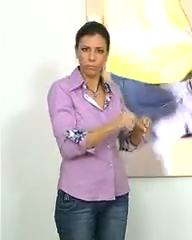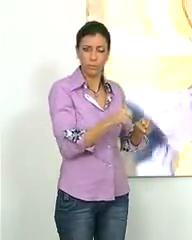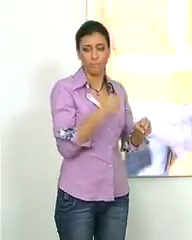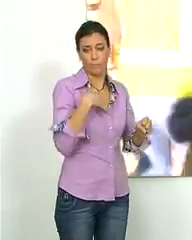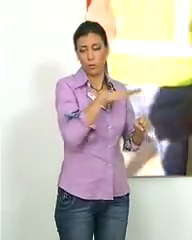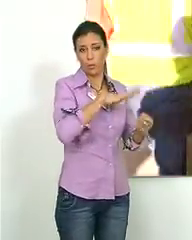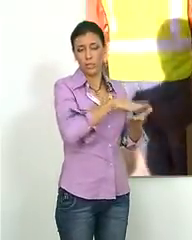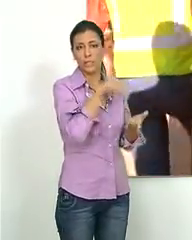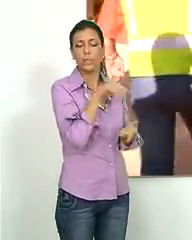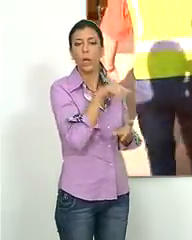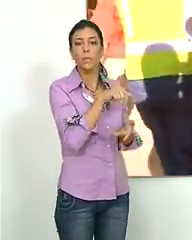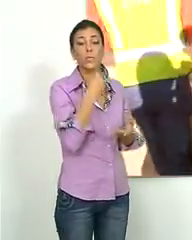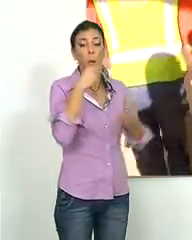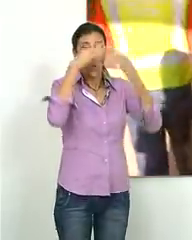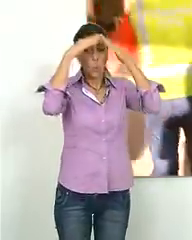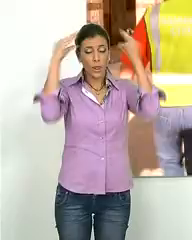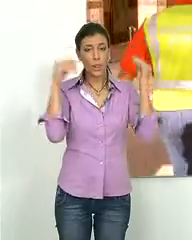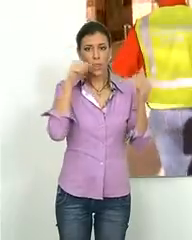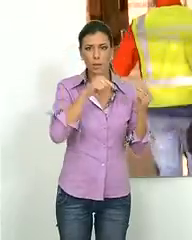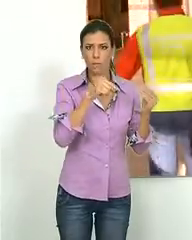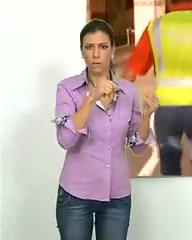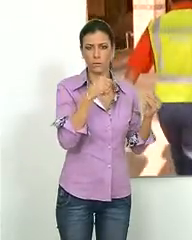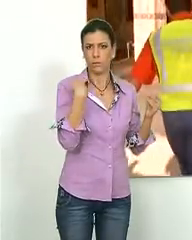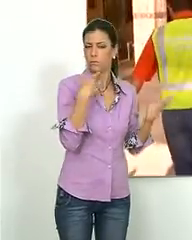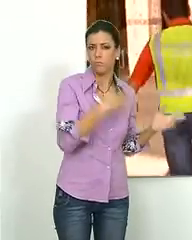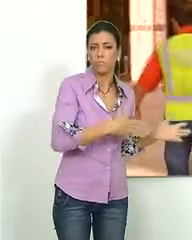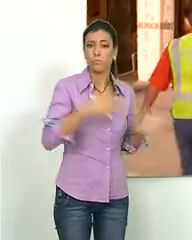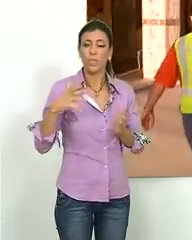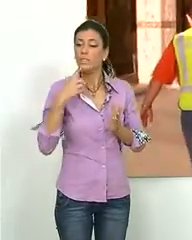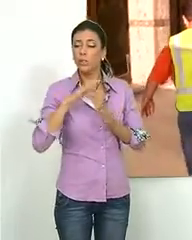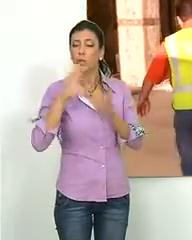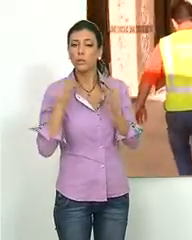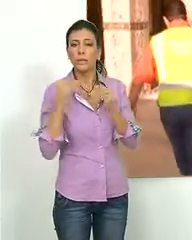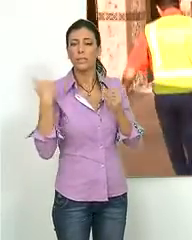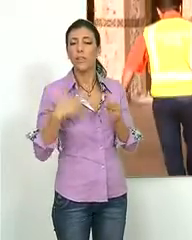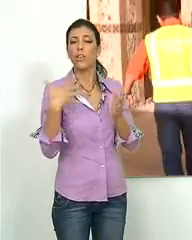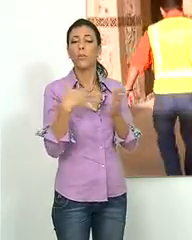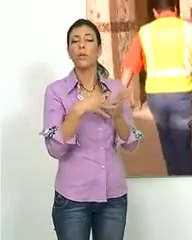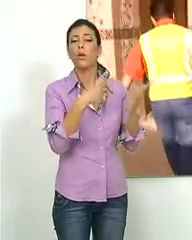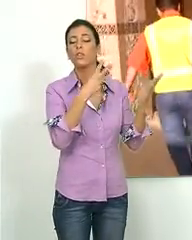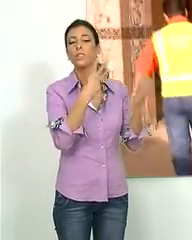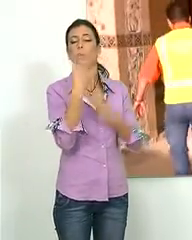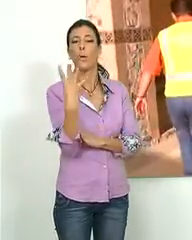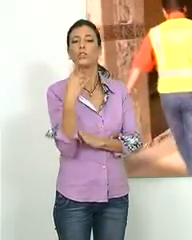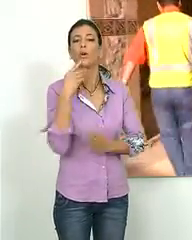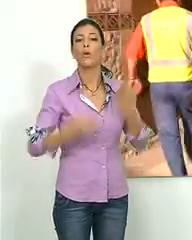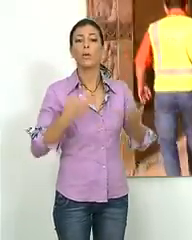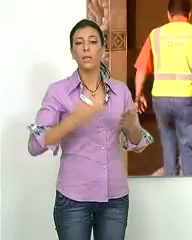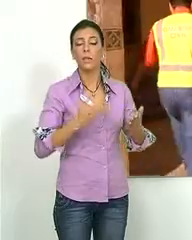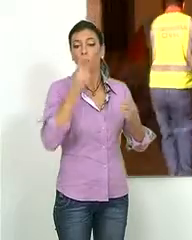operación en la Villa de Salobreña, la Guardia Civil lleva aprendidos 5.084 kilos de hachís